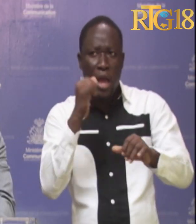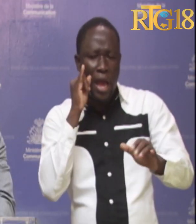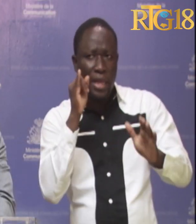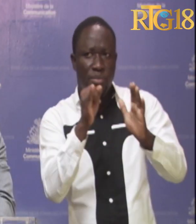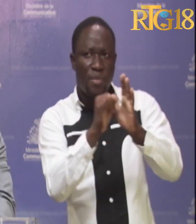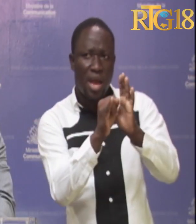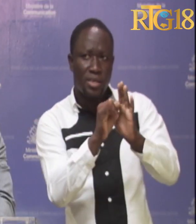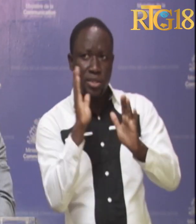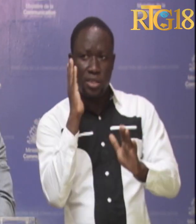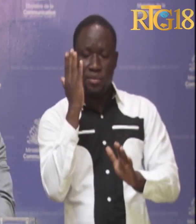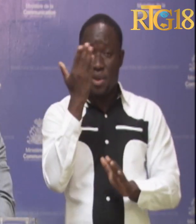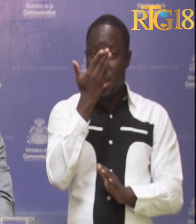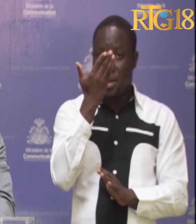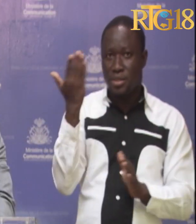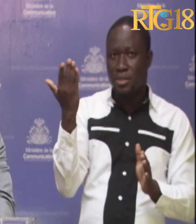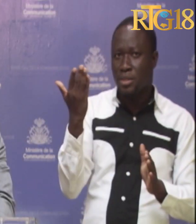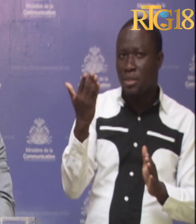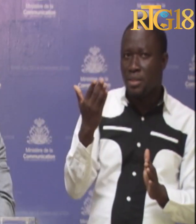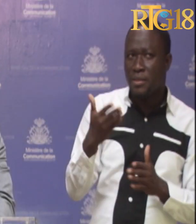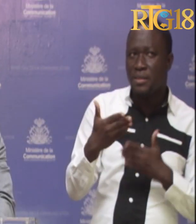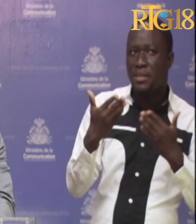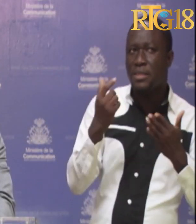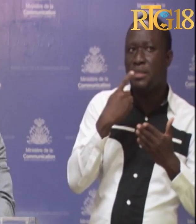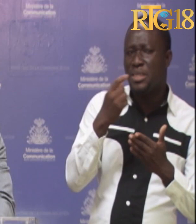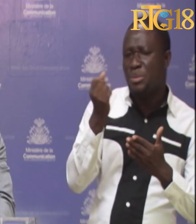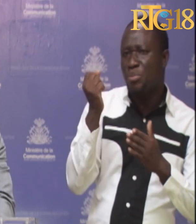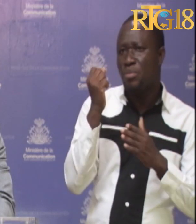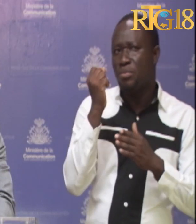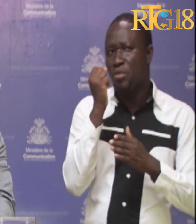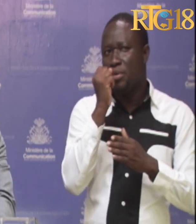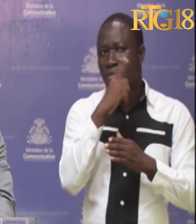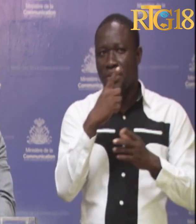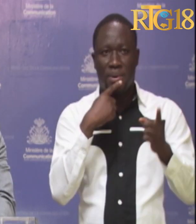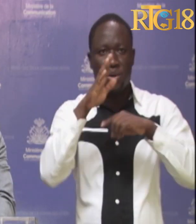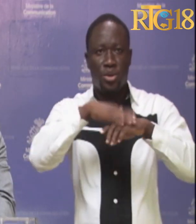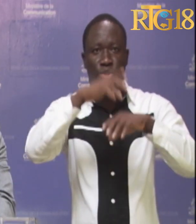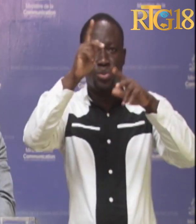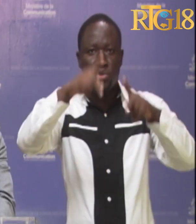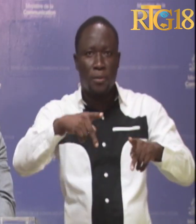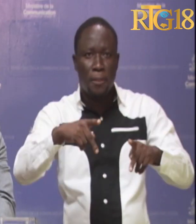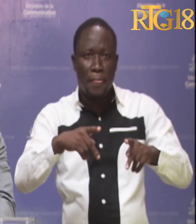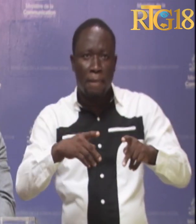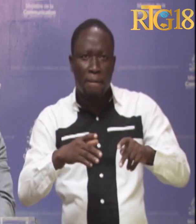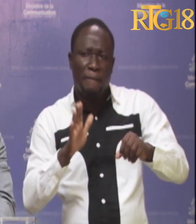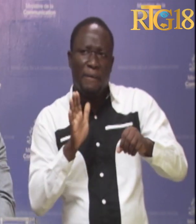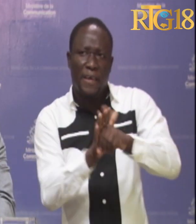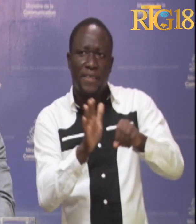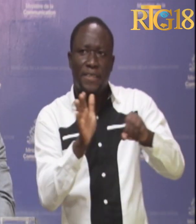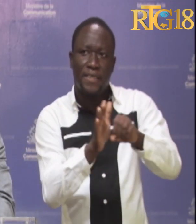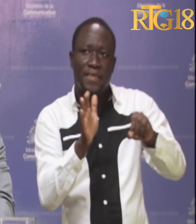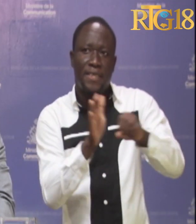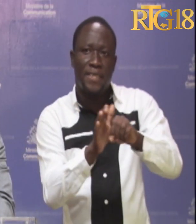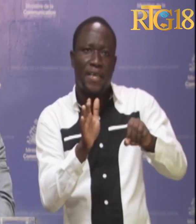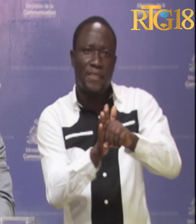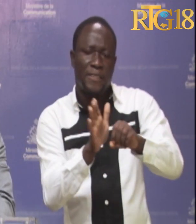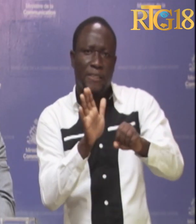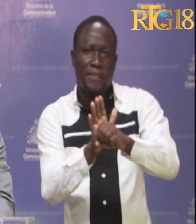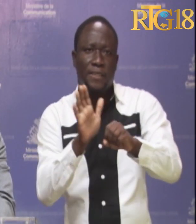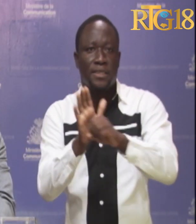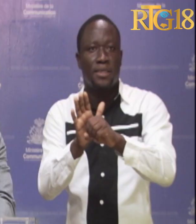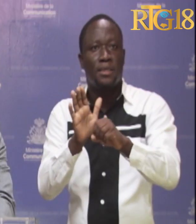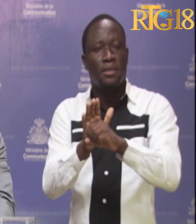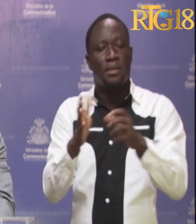propagation de contenus diffamatoires et discriminatoires, l'incitation à toute forme de conduite délictueuse